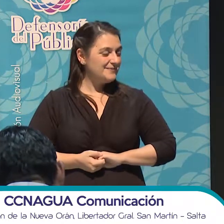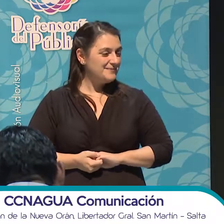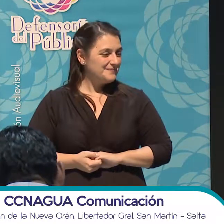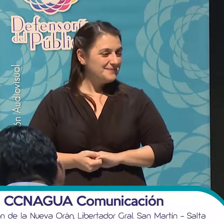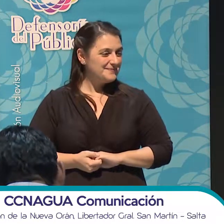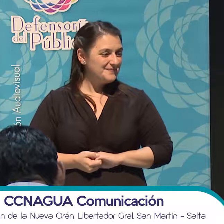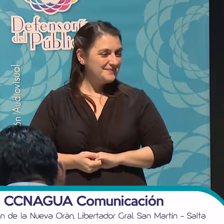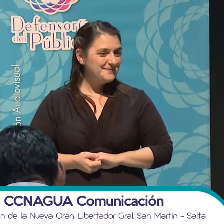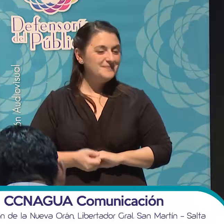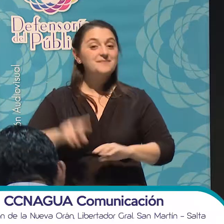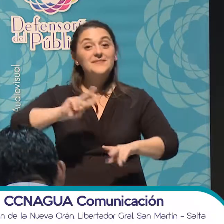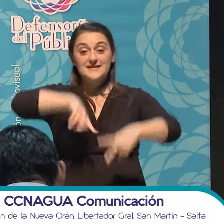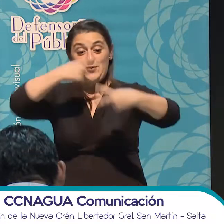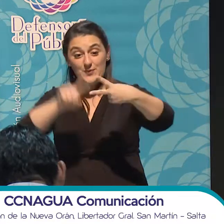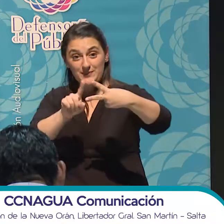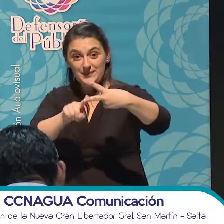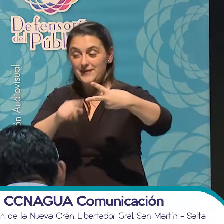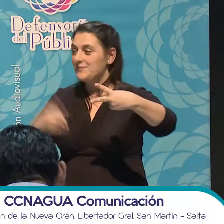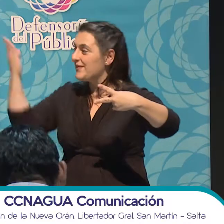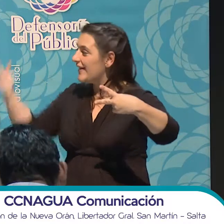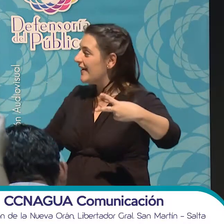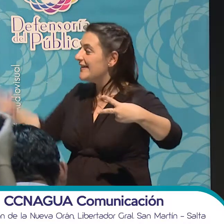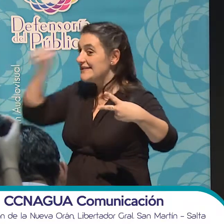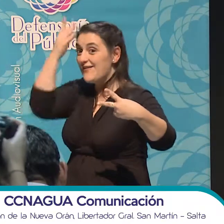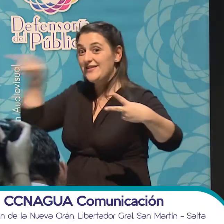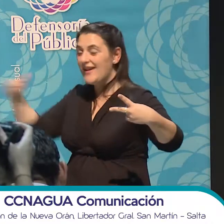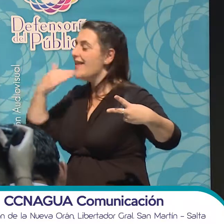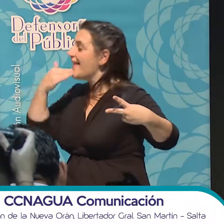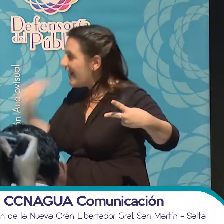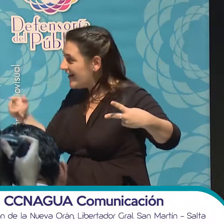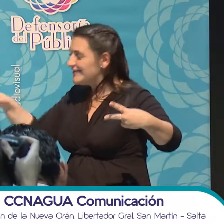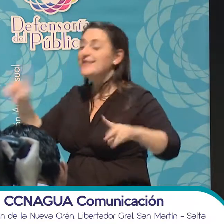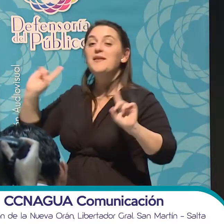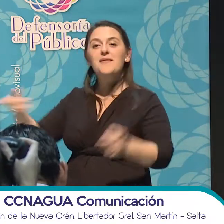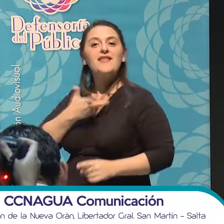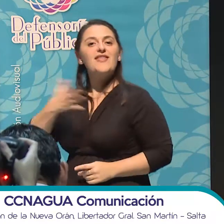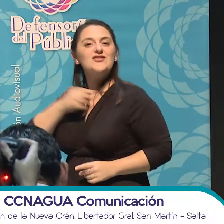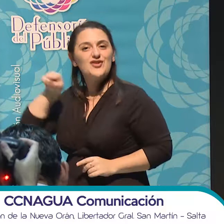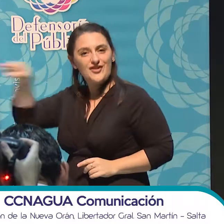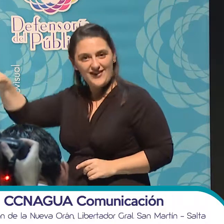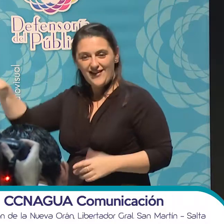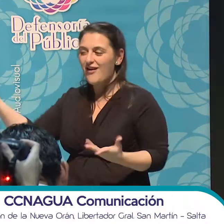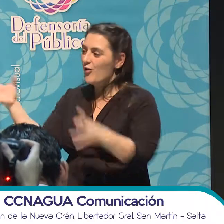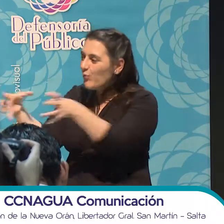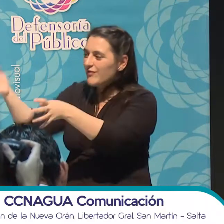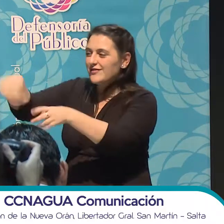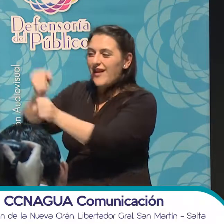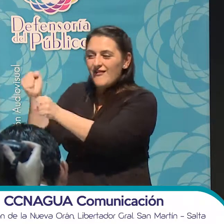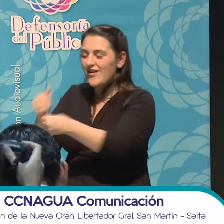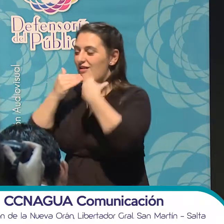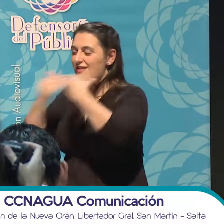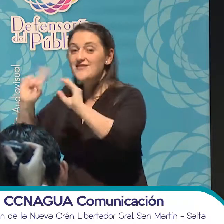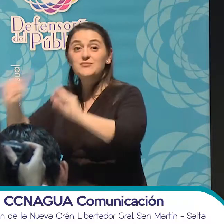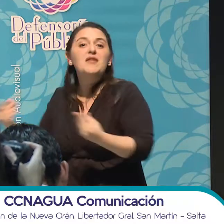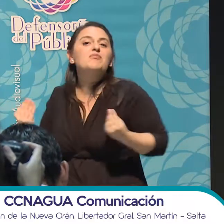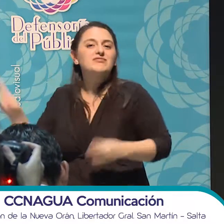En segundo lugar, quiero agradecer a Sebastián y a todo el equipo de Defensoría del Público por generar